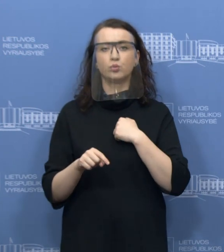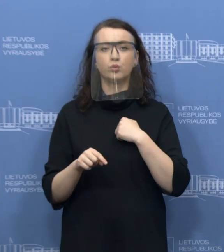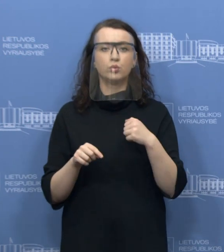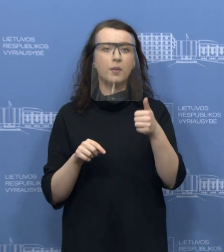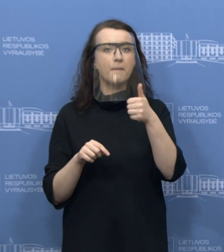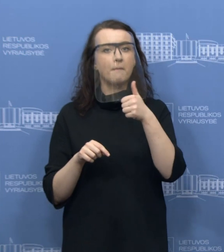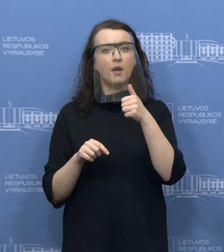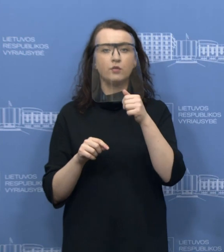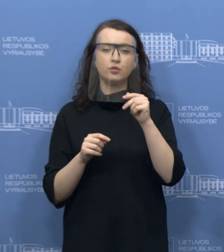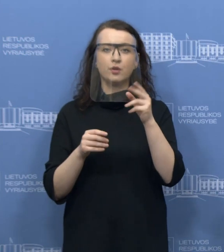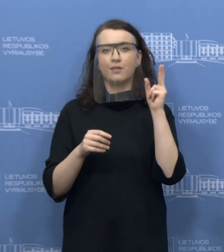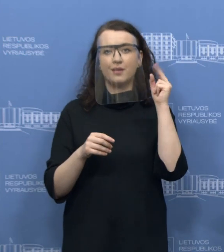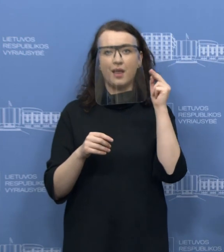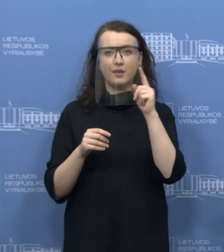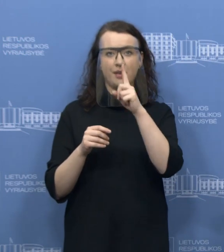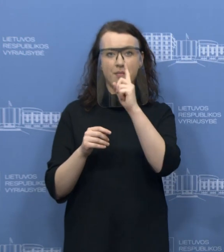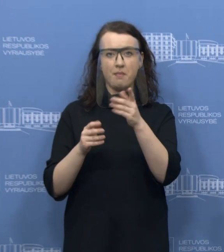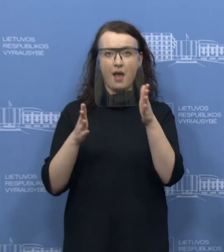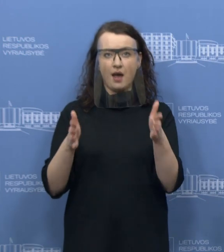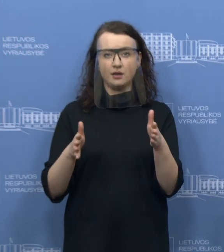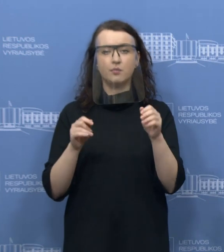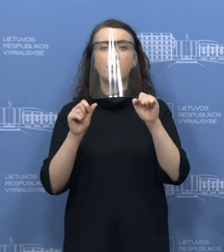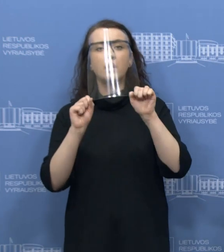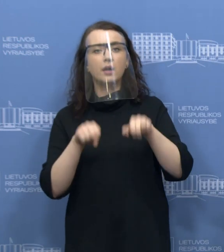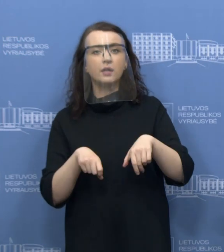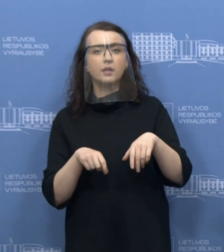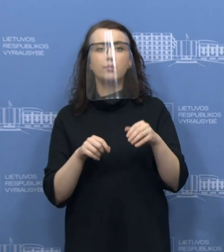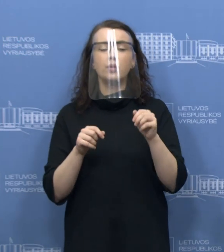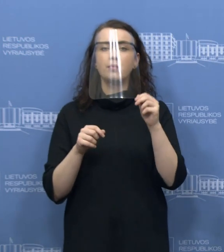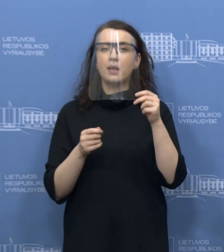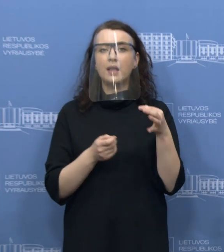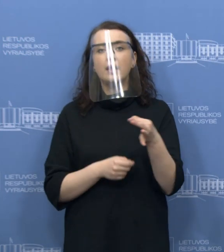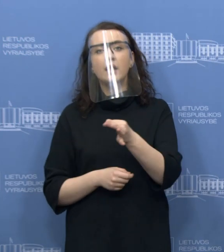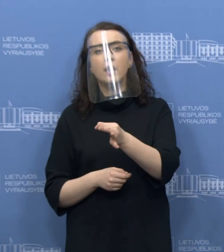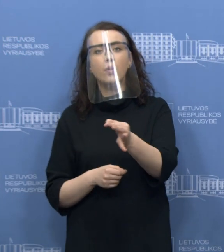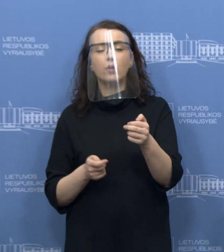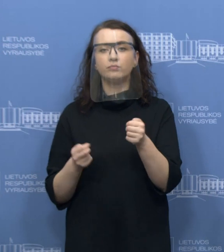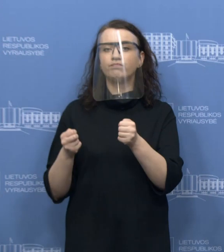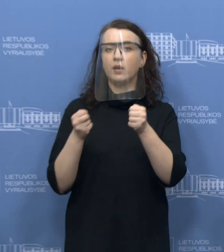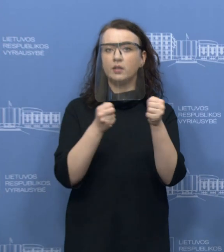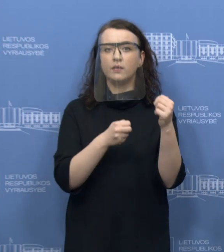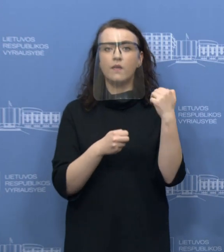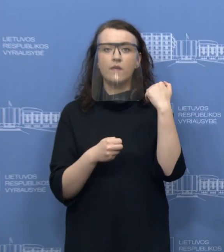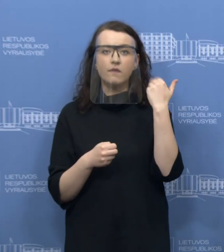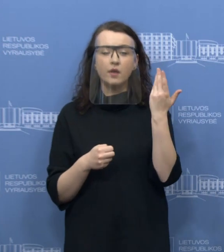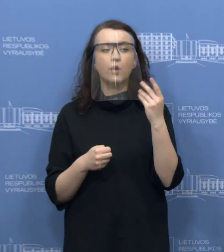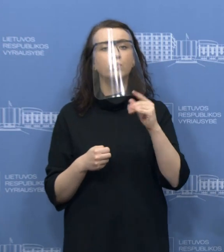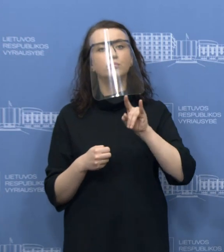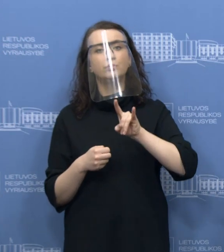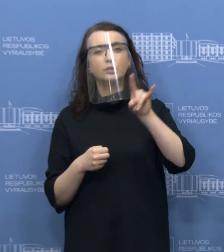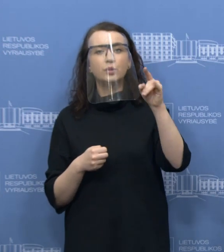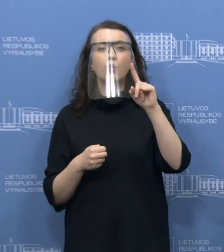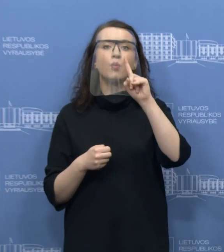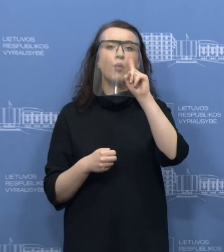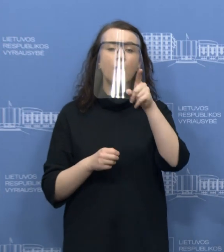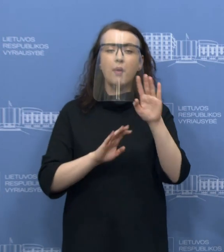alternatyva vartotojui galimybė atidėti tą kelionę vėliau, išvykti tarkime po metu ar dar